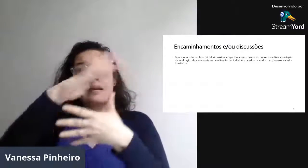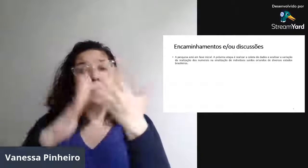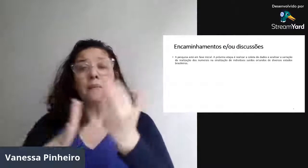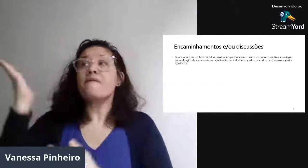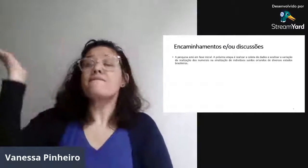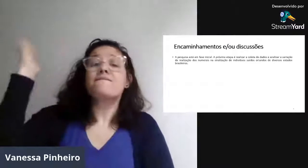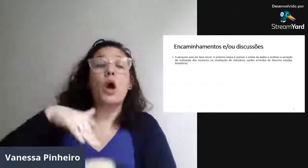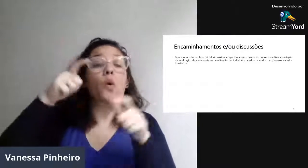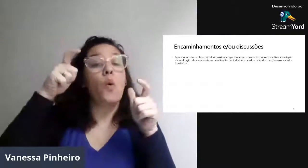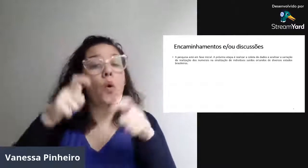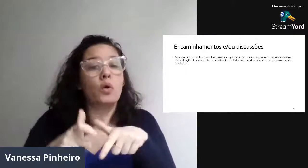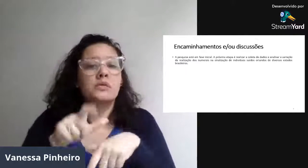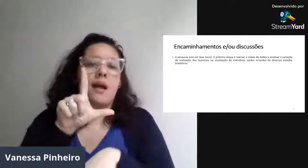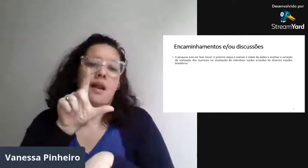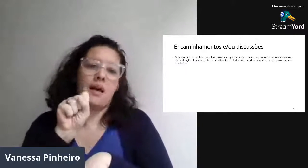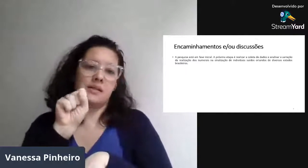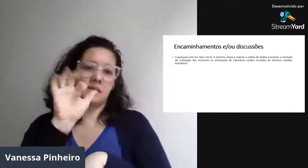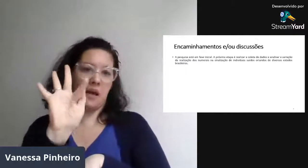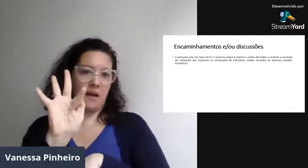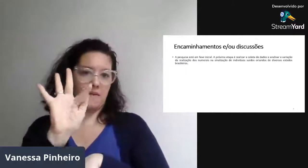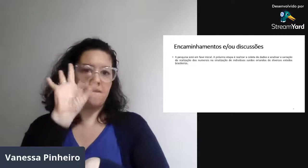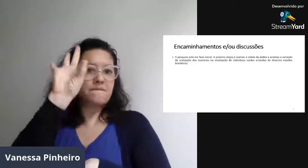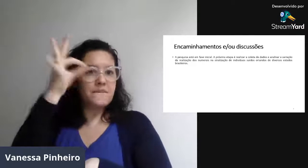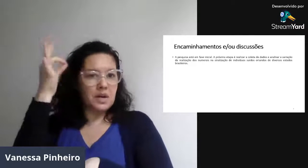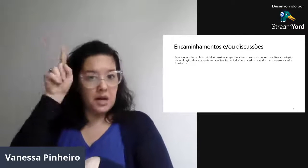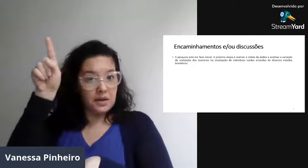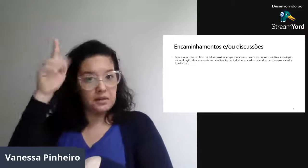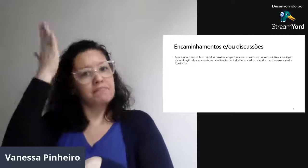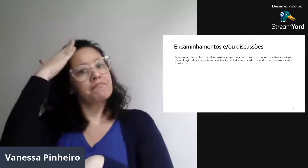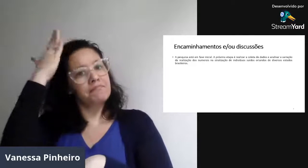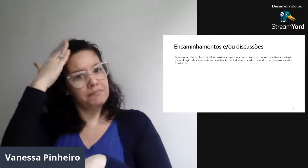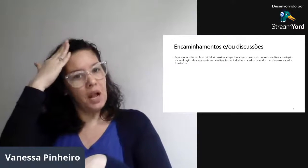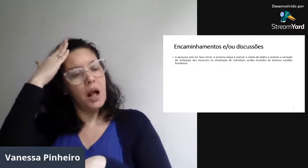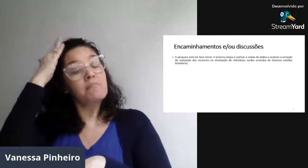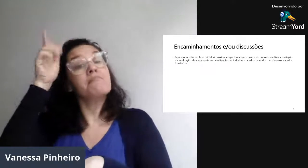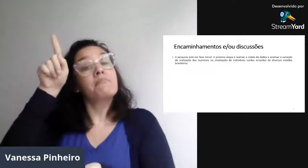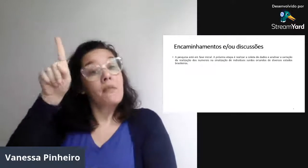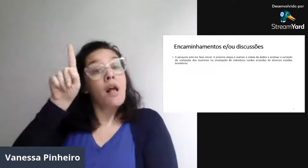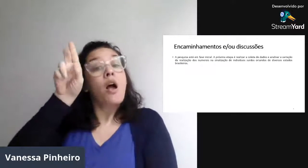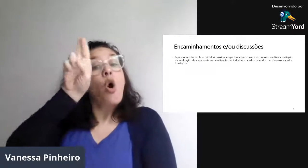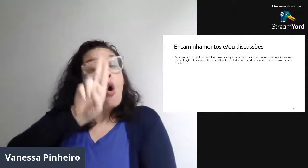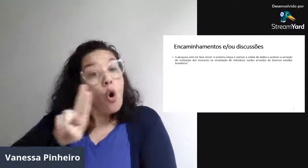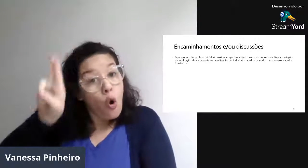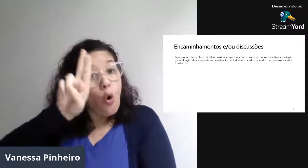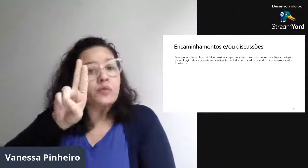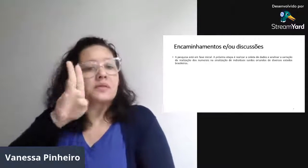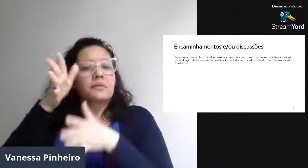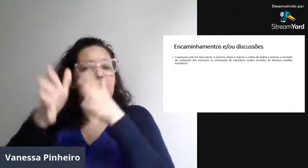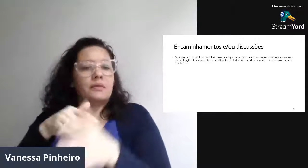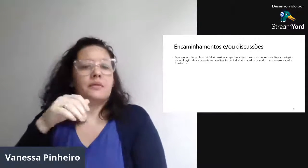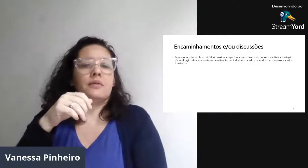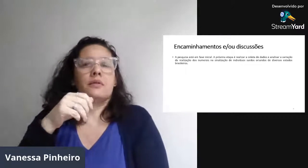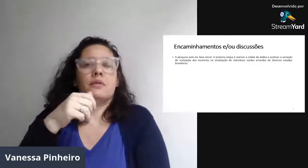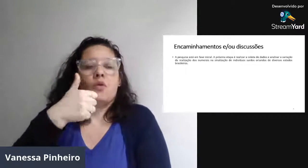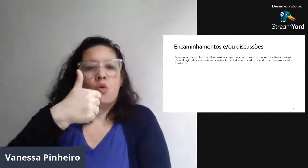A gente sabe que a Libras veio da França, A LSF. Mas